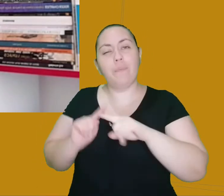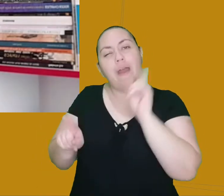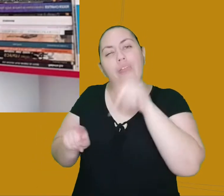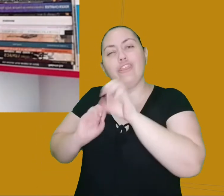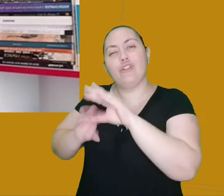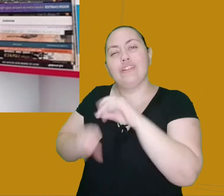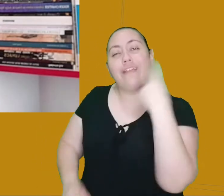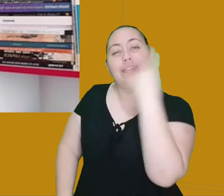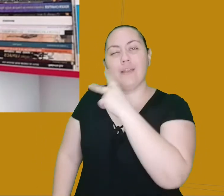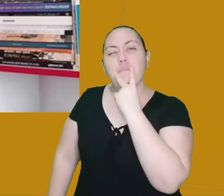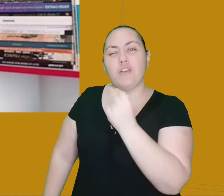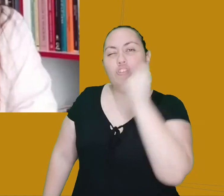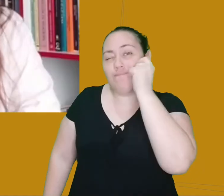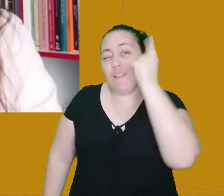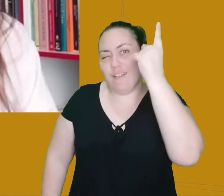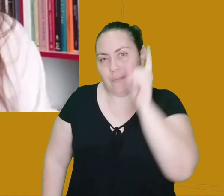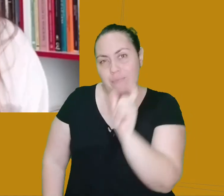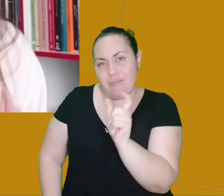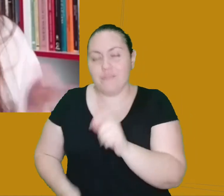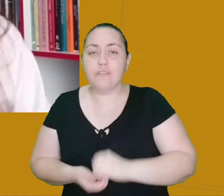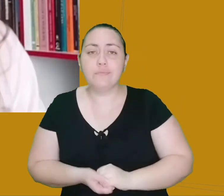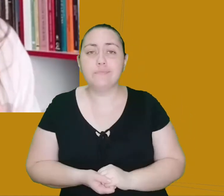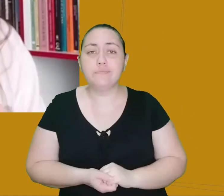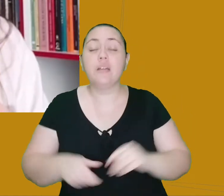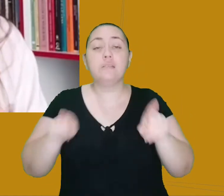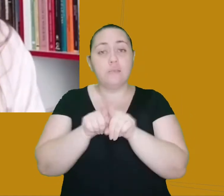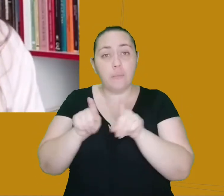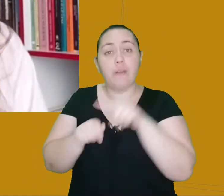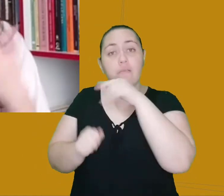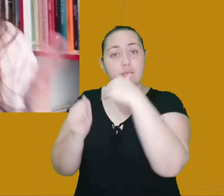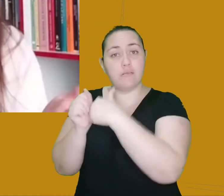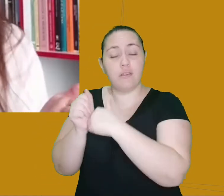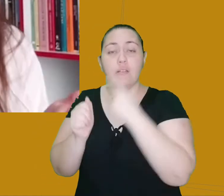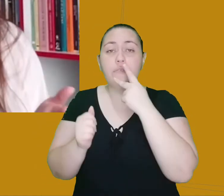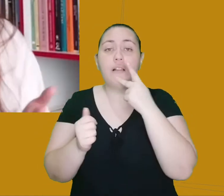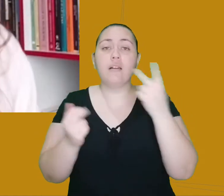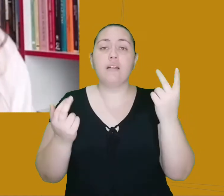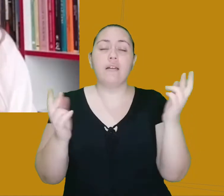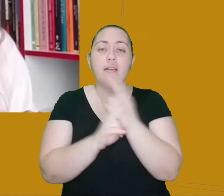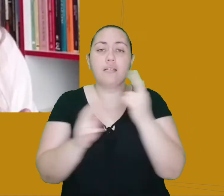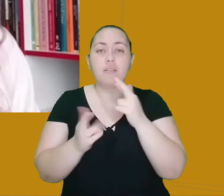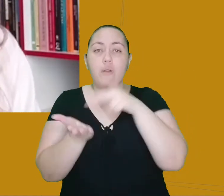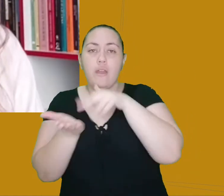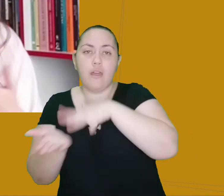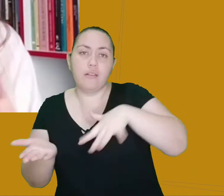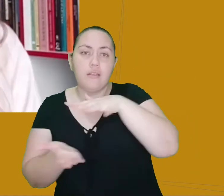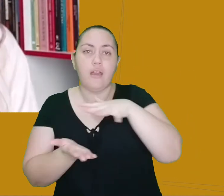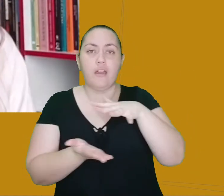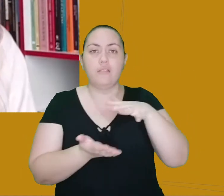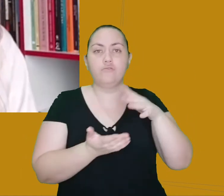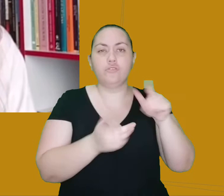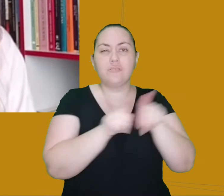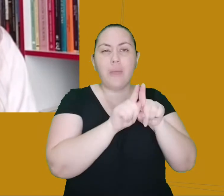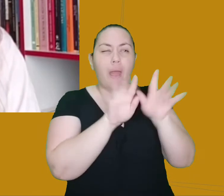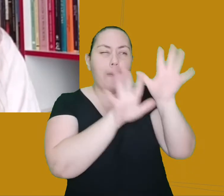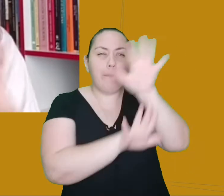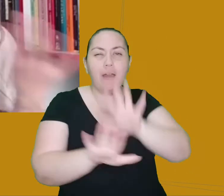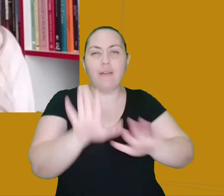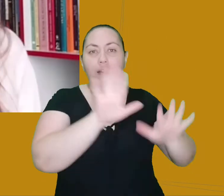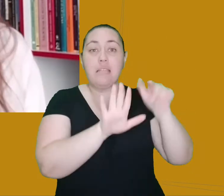inventada pelo Machado. O Segredo do Bonzo também fala dessa relação entre a realidade e a aparência, e esse tema também aparece em outros contos, como, por exemplo, O